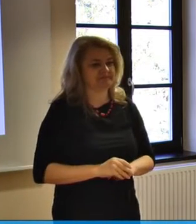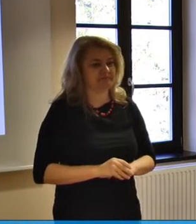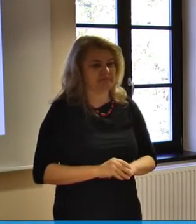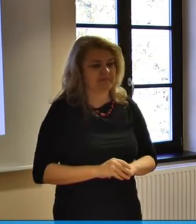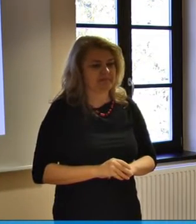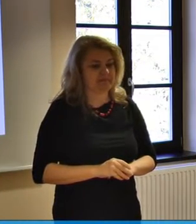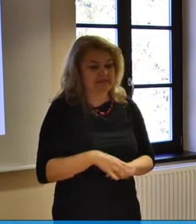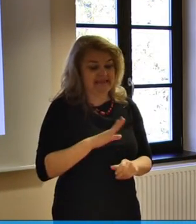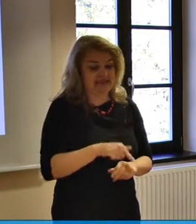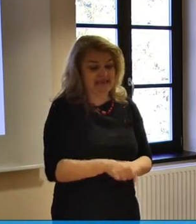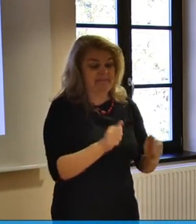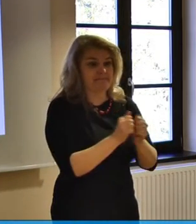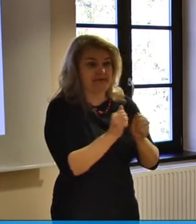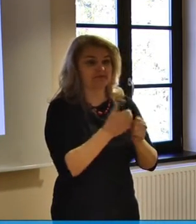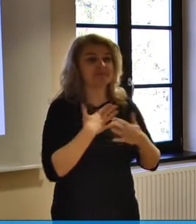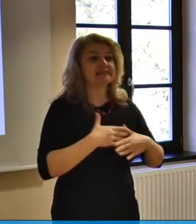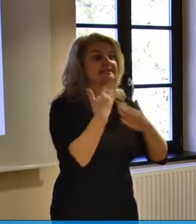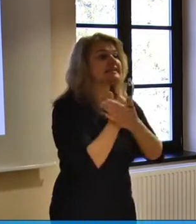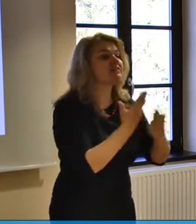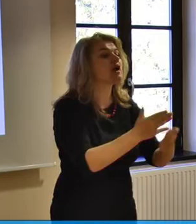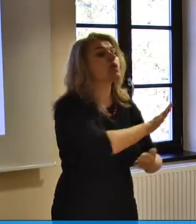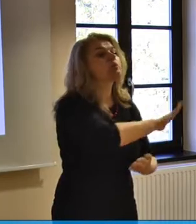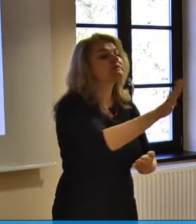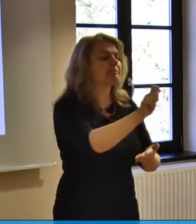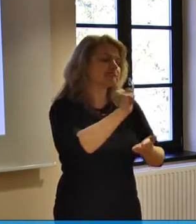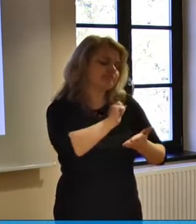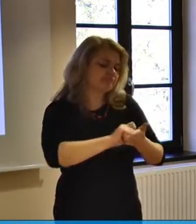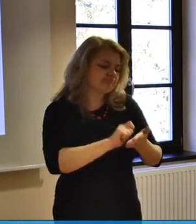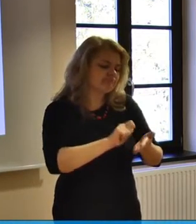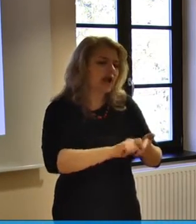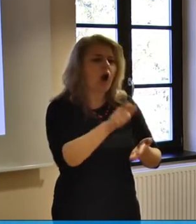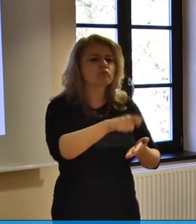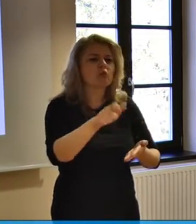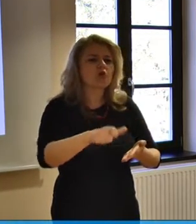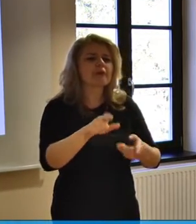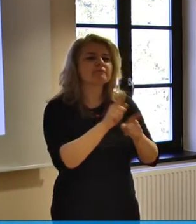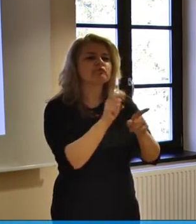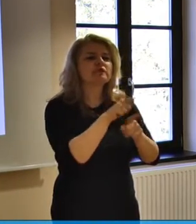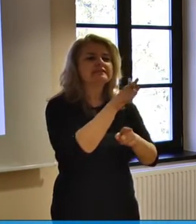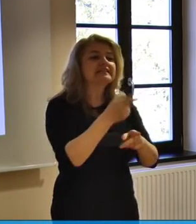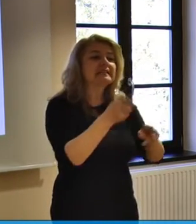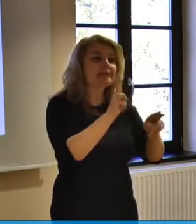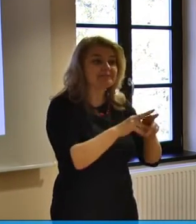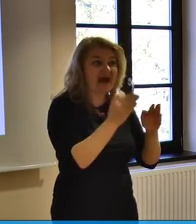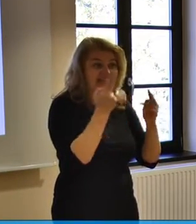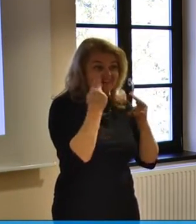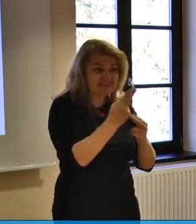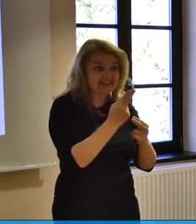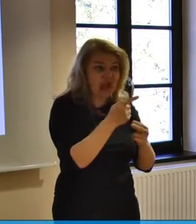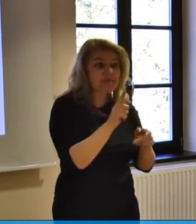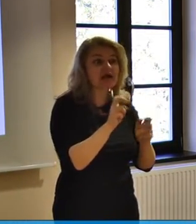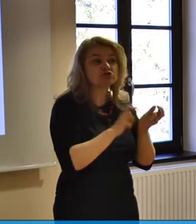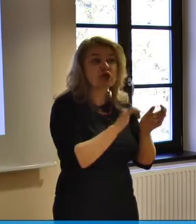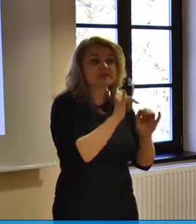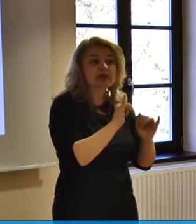In na tem mestu se naj zahvalim vsem tistim avtorjem, vsem tistim, ki ste manj vidni, in ste pa seveda